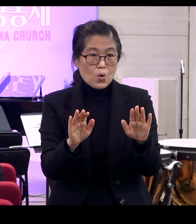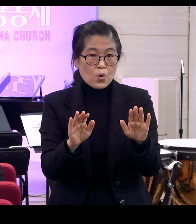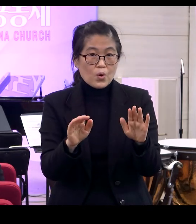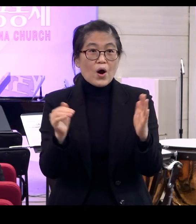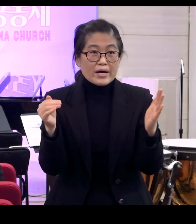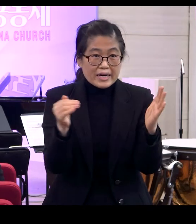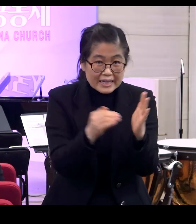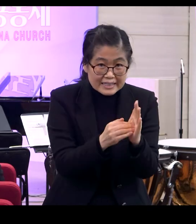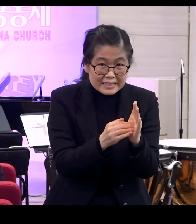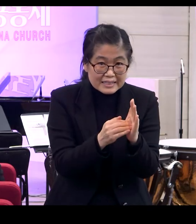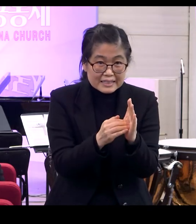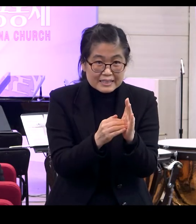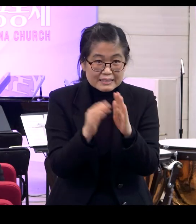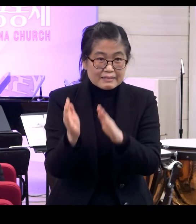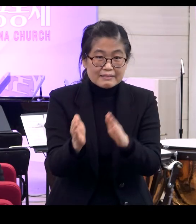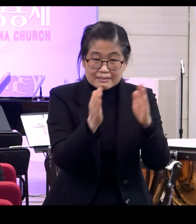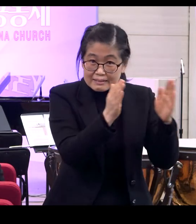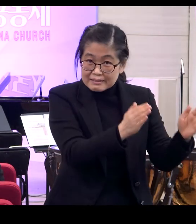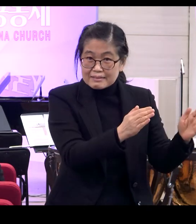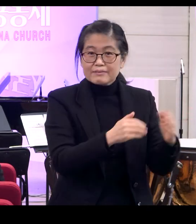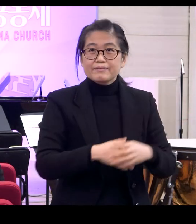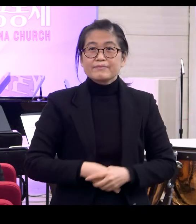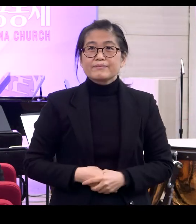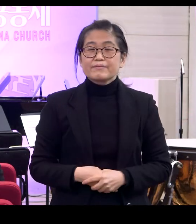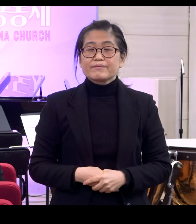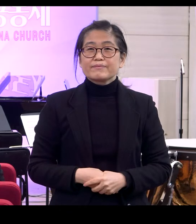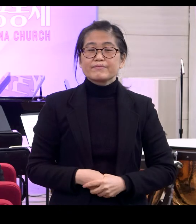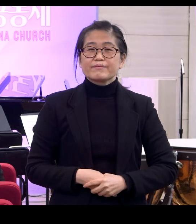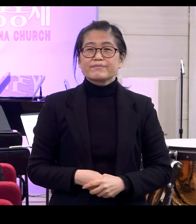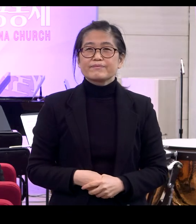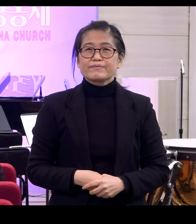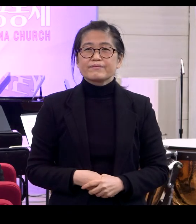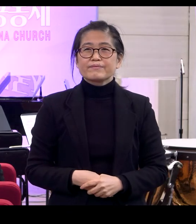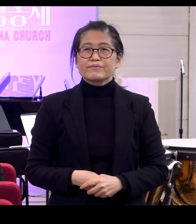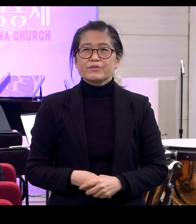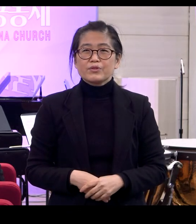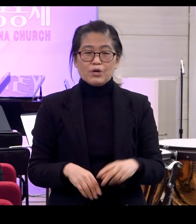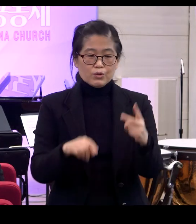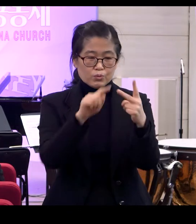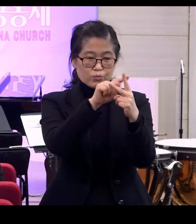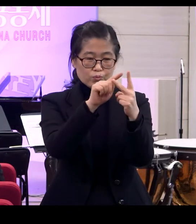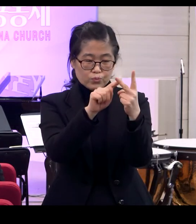여기까지만 일단 이 부분은 다루겠습니다 자 이 두 가지 관점